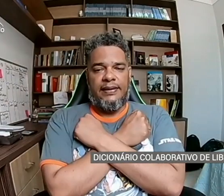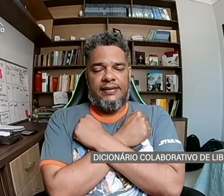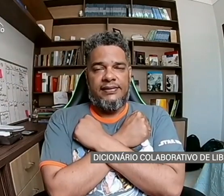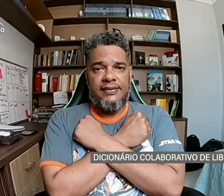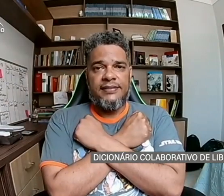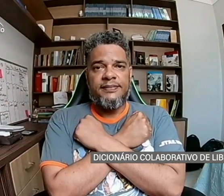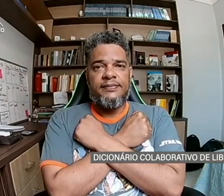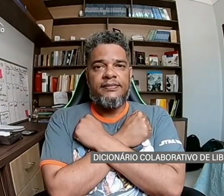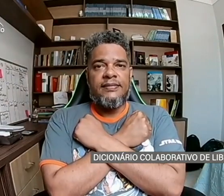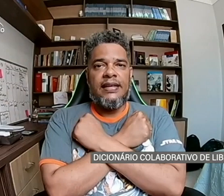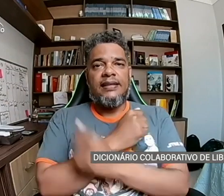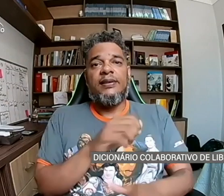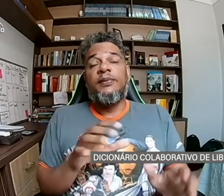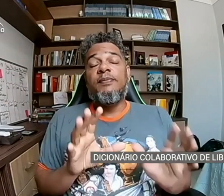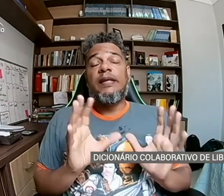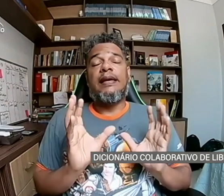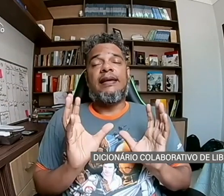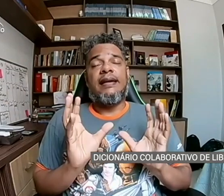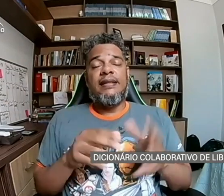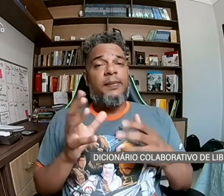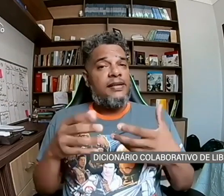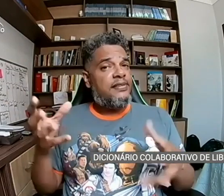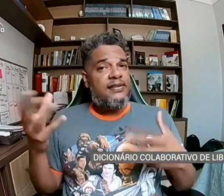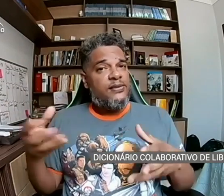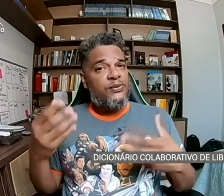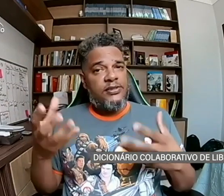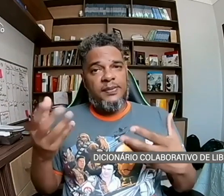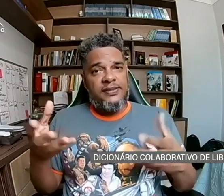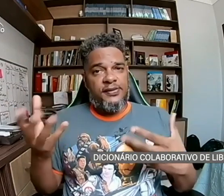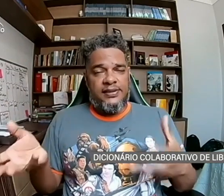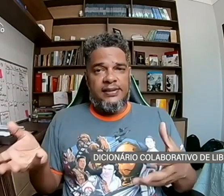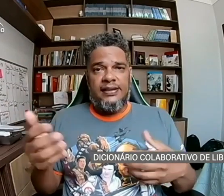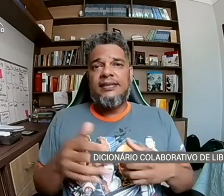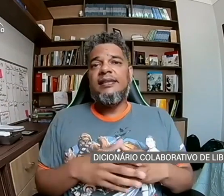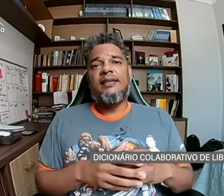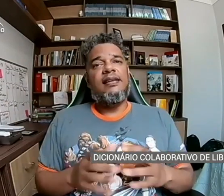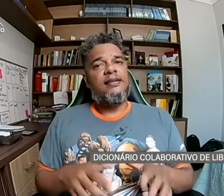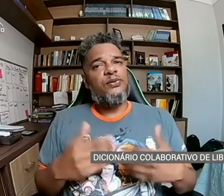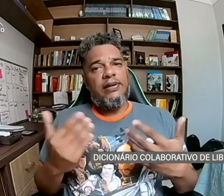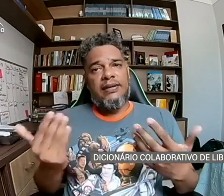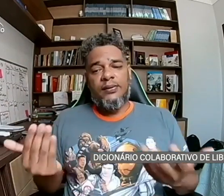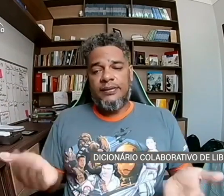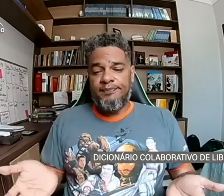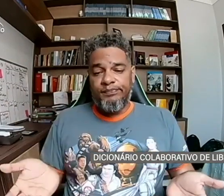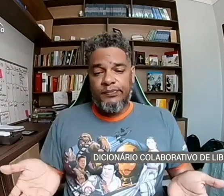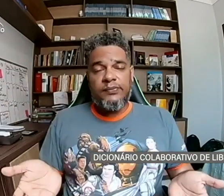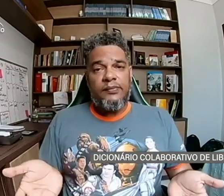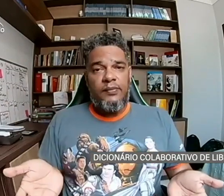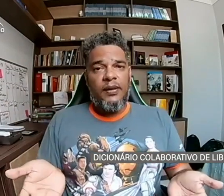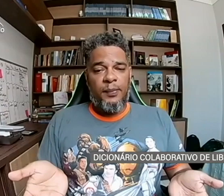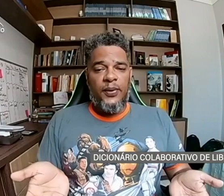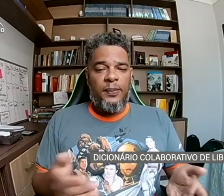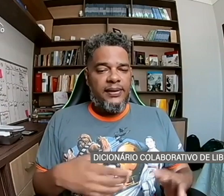assim. Então, cada país vai ter a sua especificidade e a sua língua própria, né?